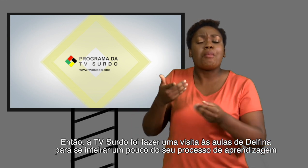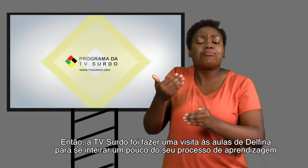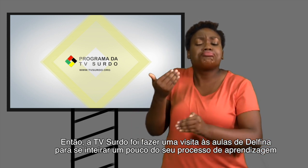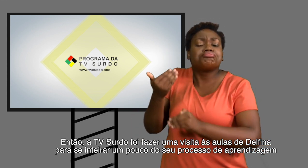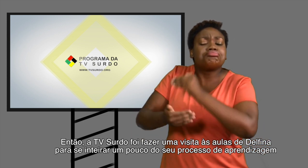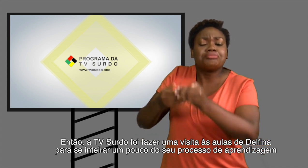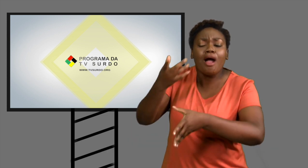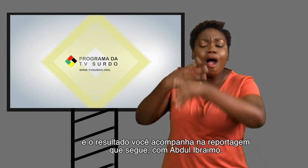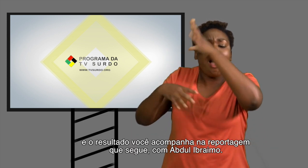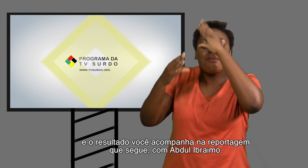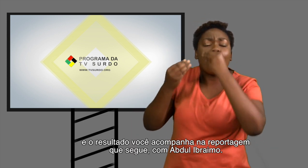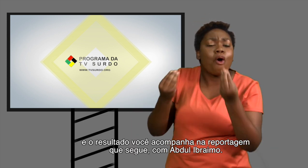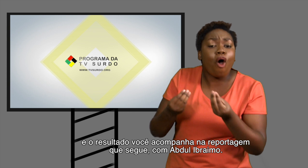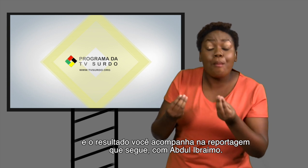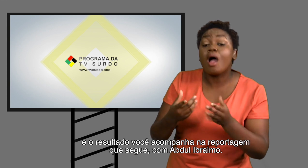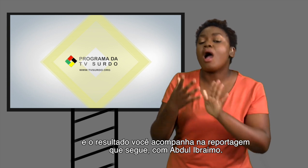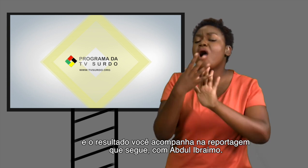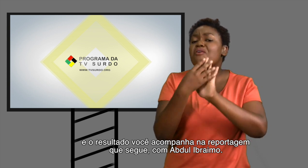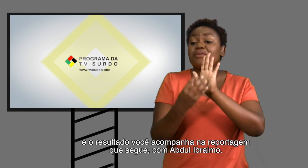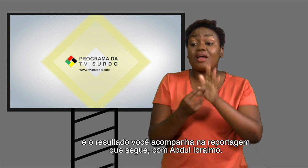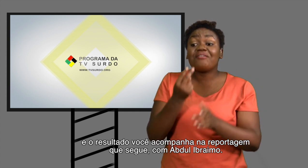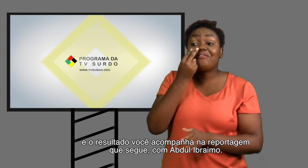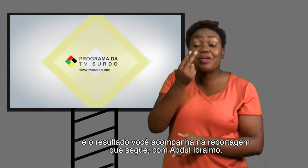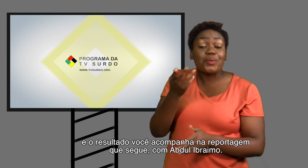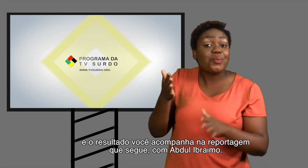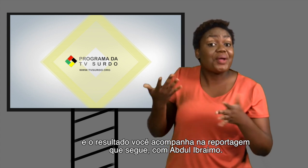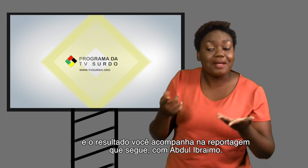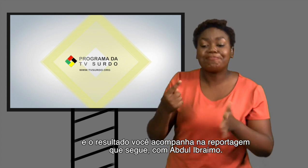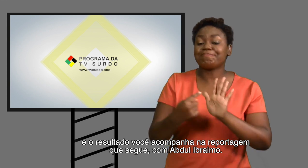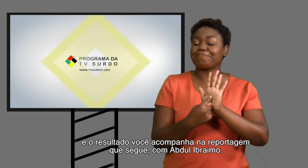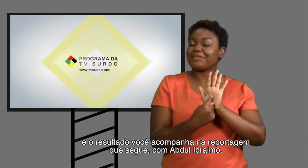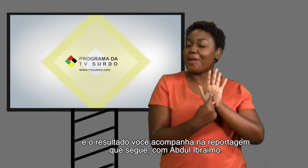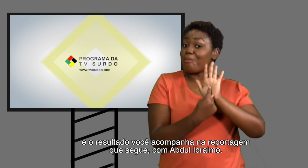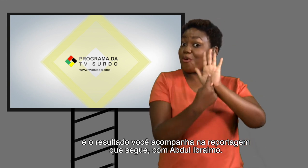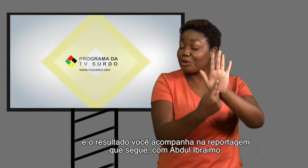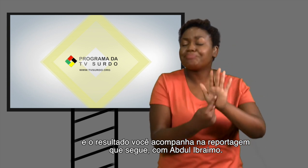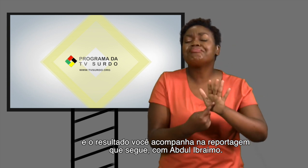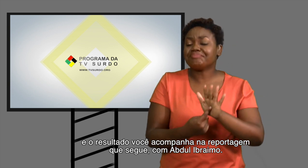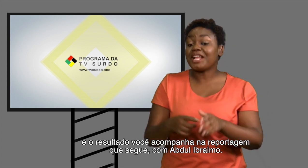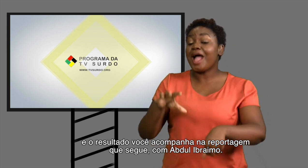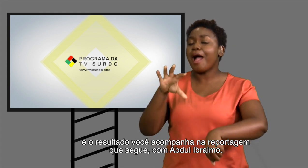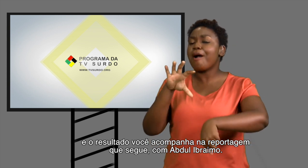aprendizagem e o resultado você acompanha na reportagem que segue com Abdul Ibrahim.